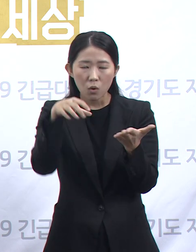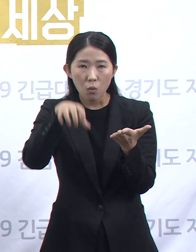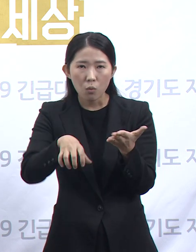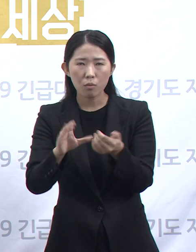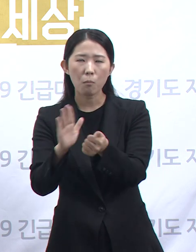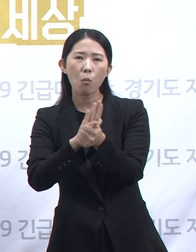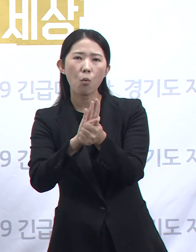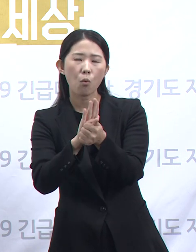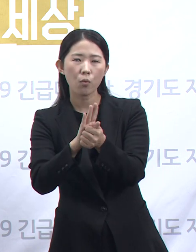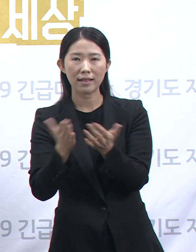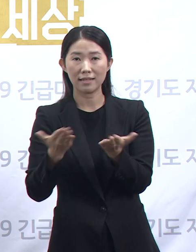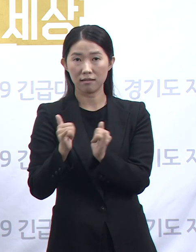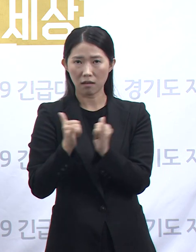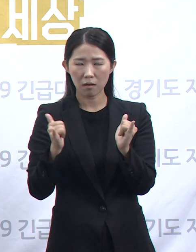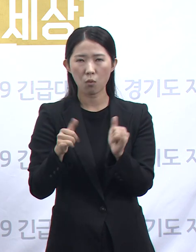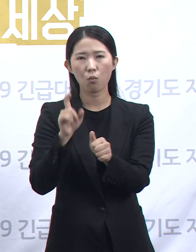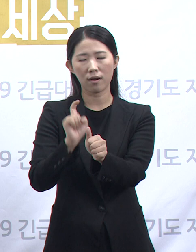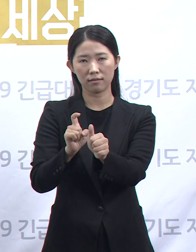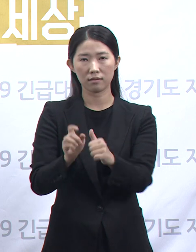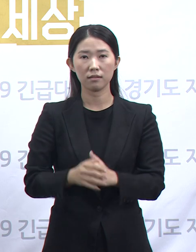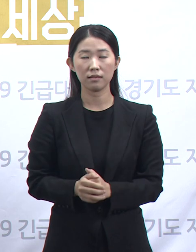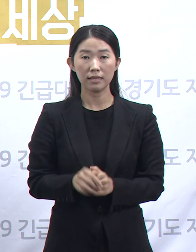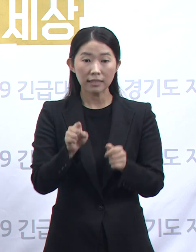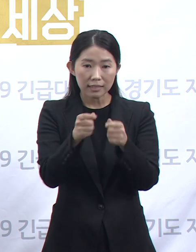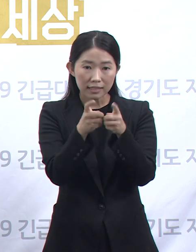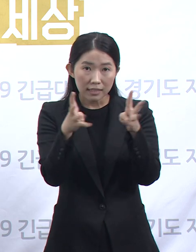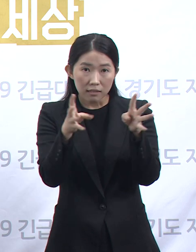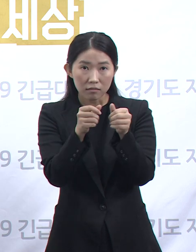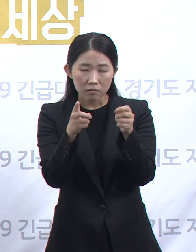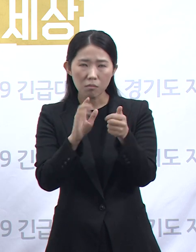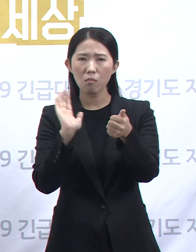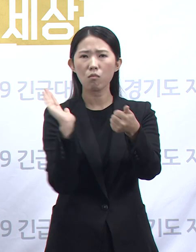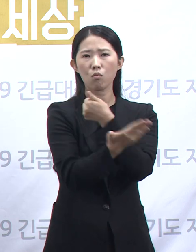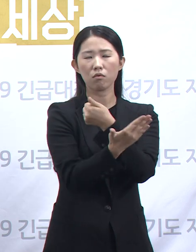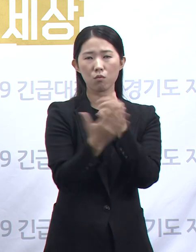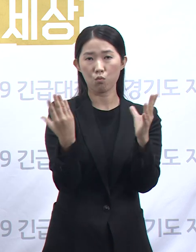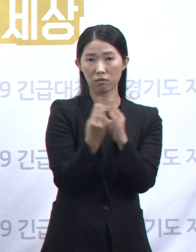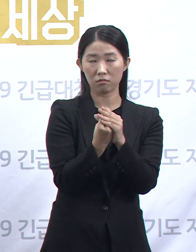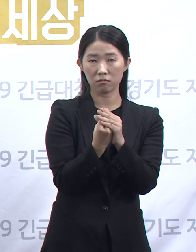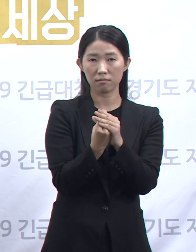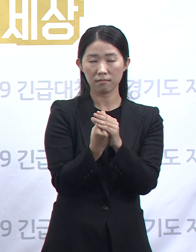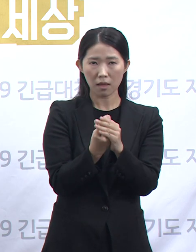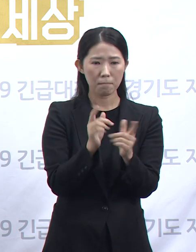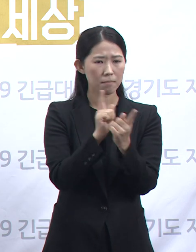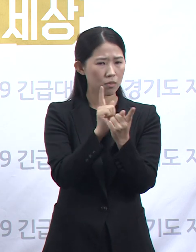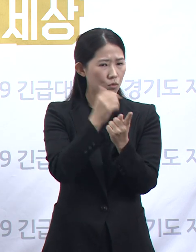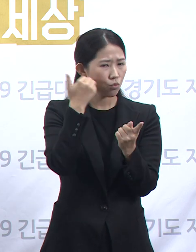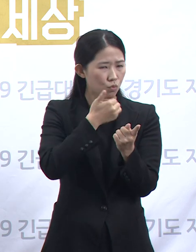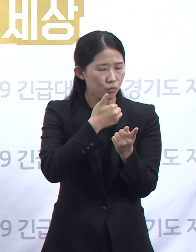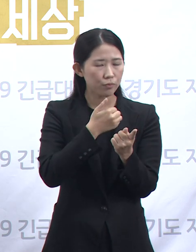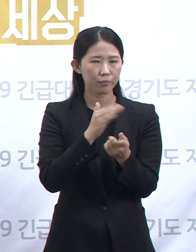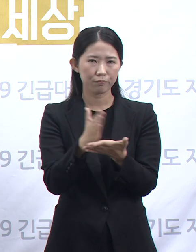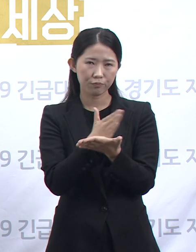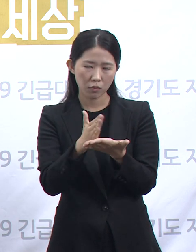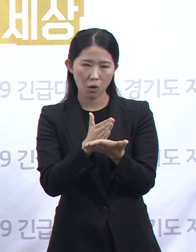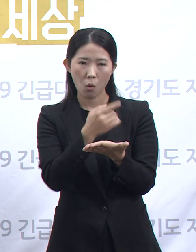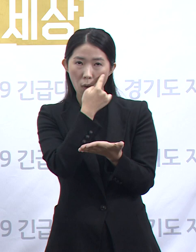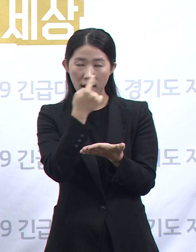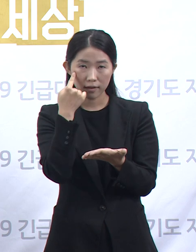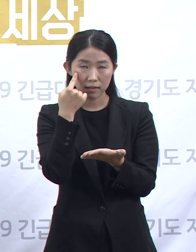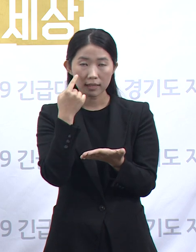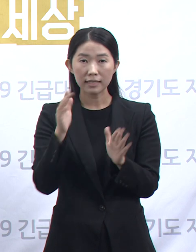확진자가 발생한 요양원 해당 층은 코어트 격리 중으로 접촉자를 재분류하여 입소자 및 직원 등